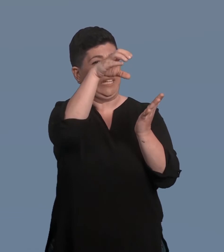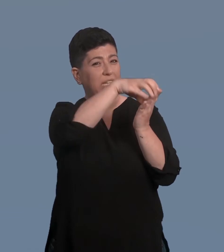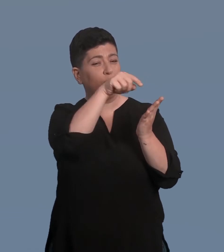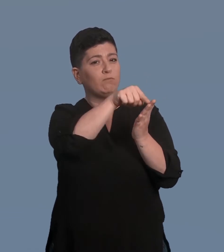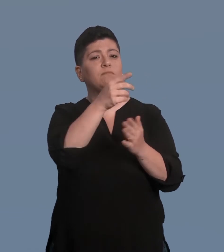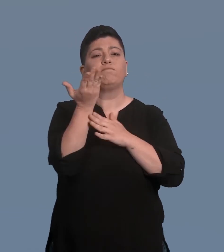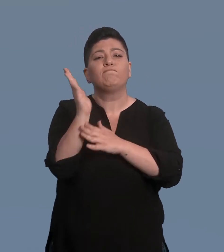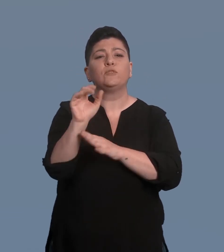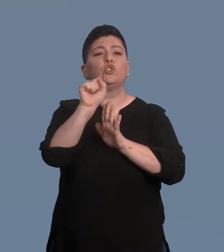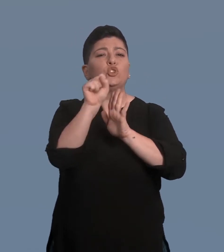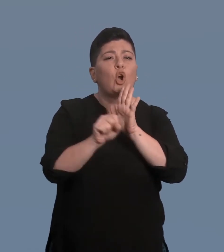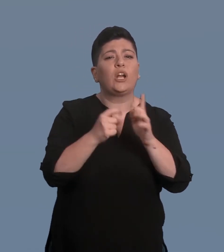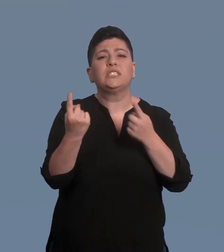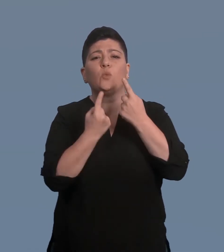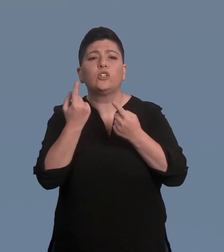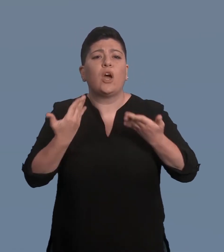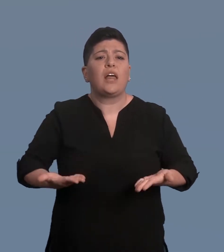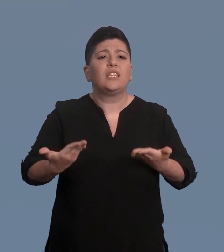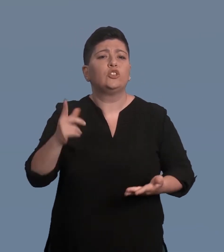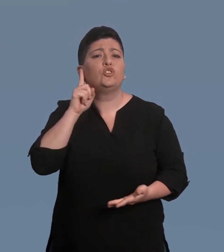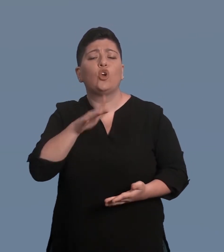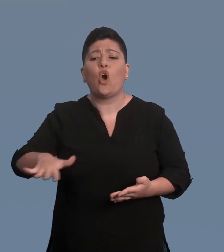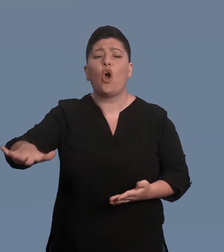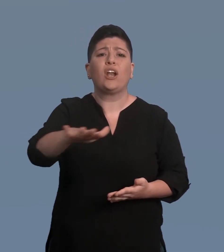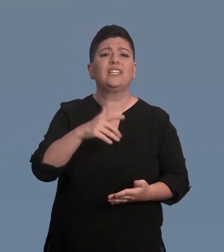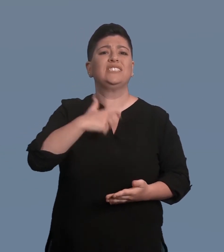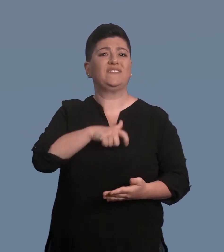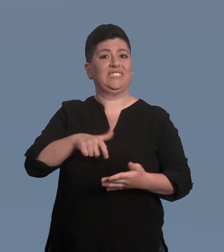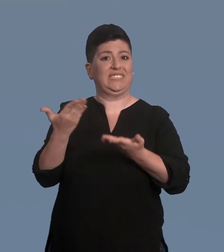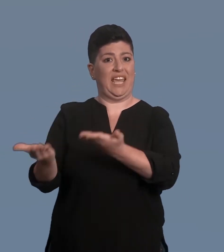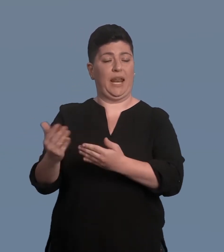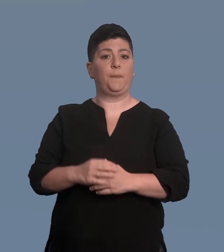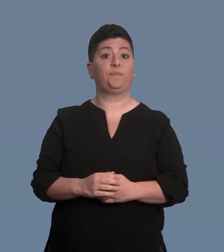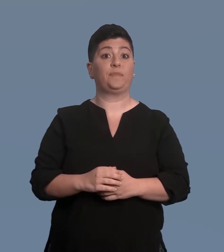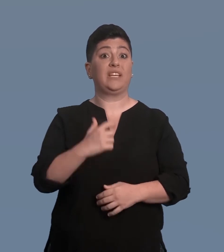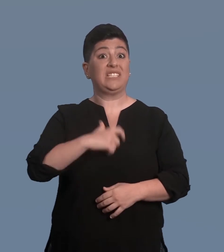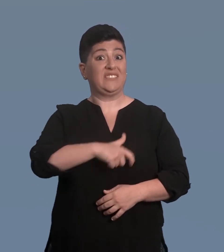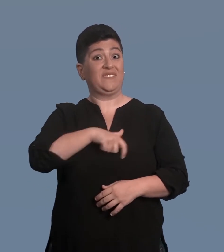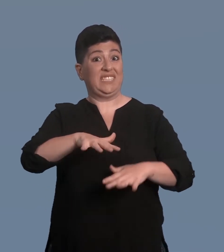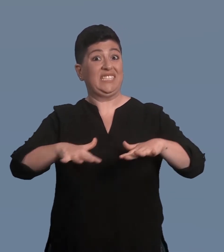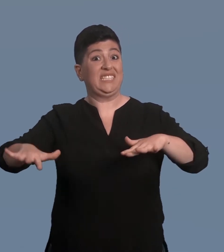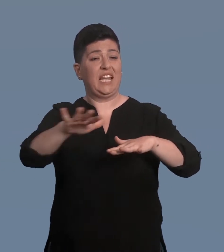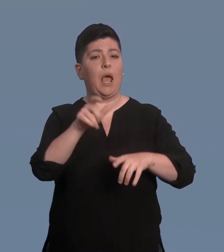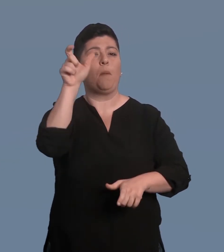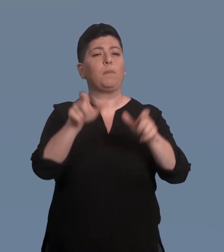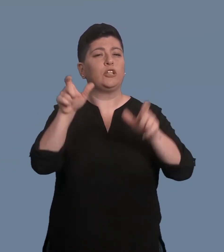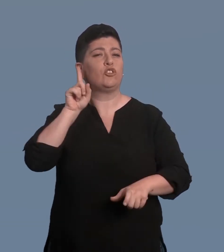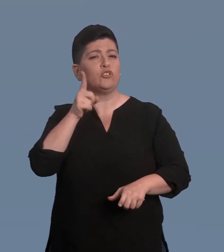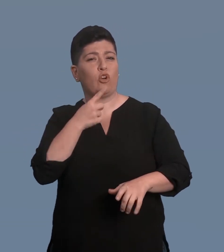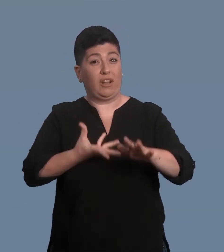fornisce un quadro della storia e della situazione attuale delle persone non udenti in Svizzera. In Svizzera vivono circa 10.000 persone non